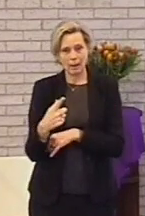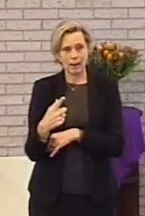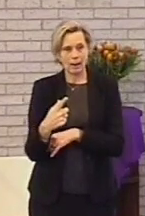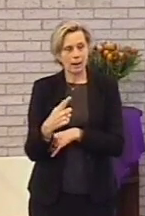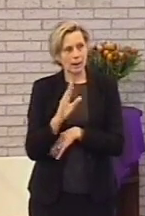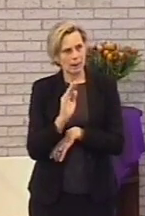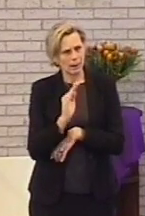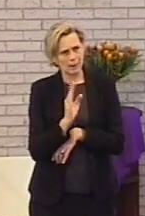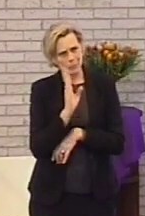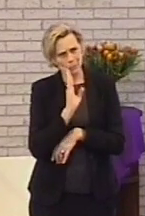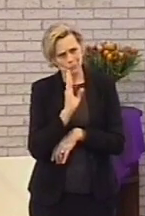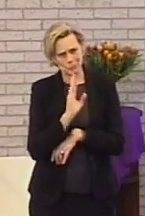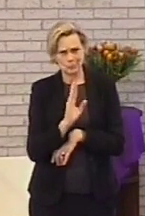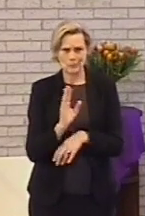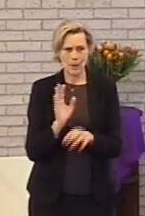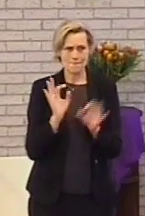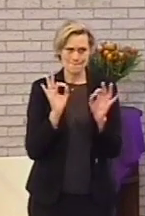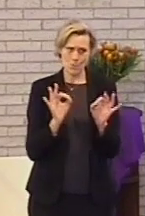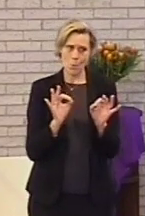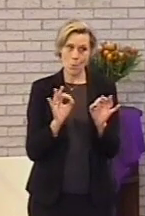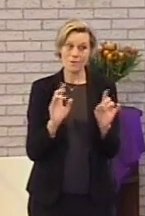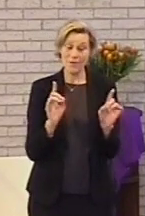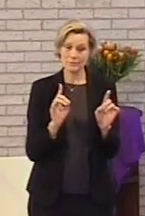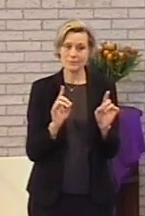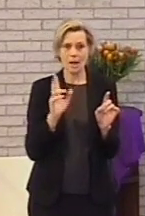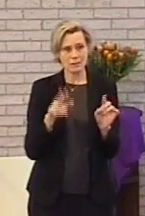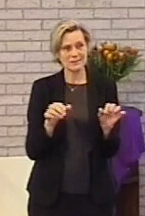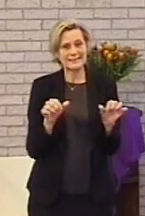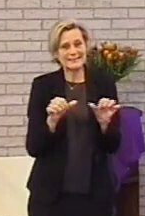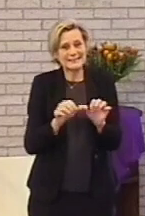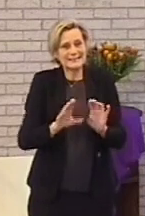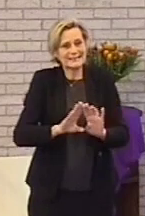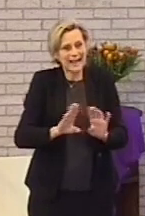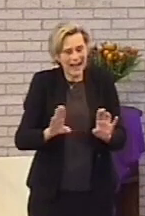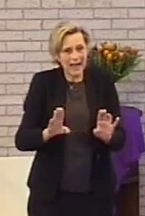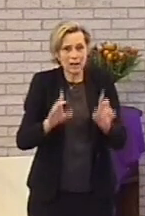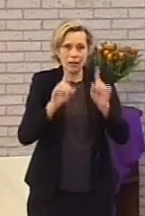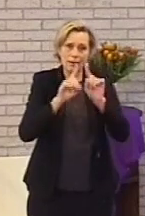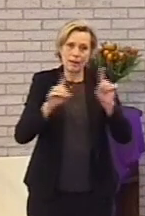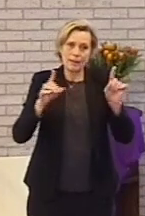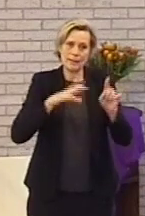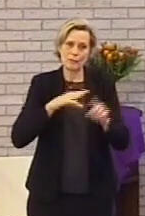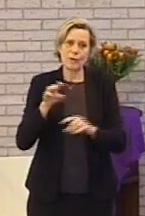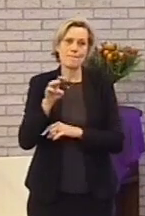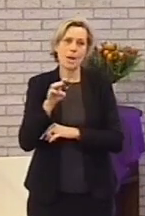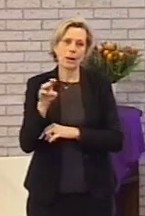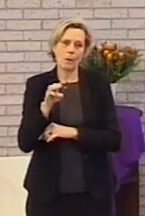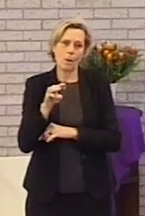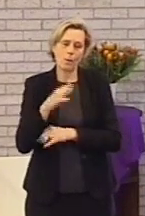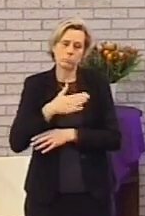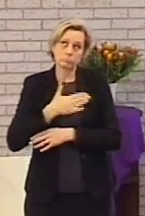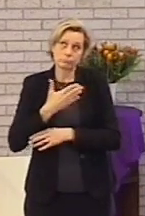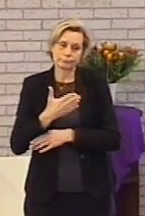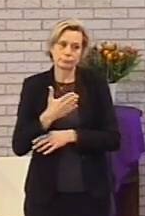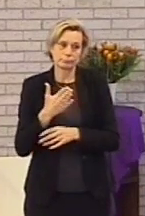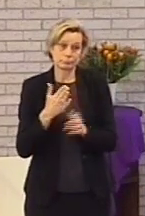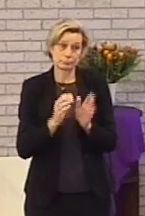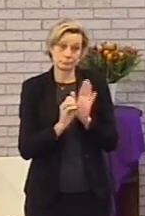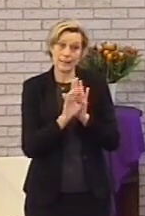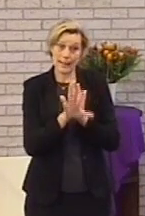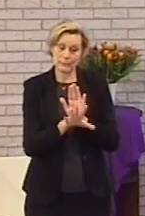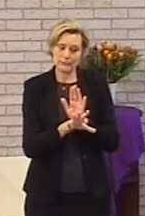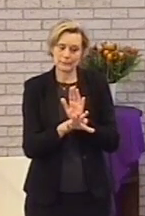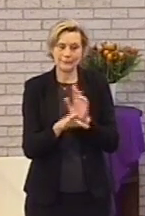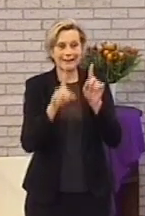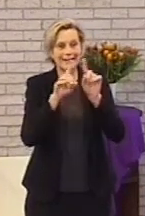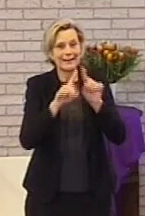wat zou het toch mooi zijn als je eens een keertje na afloop van de dienst het lied van Marco zo van hout zou willen draaien en dat is